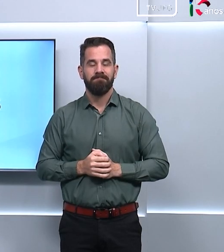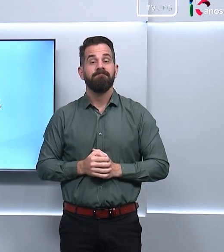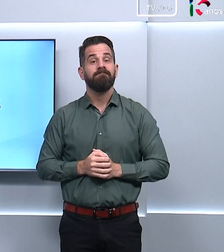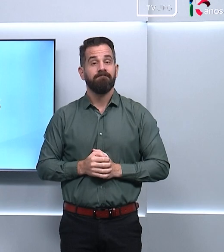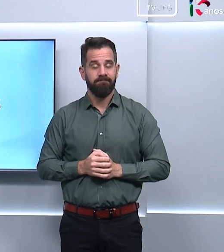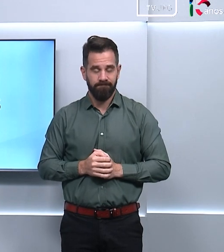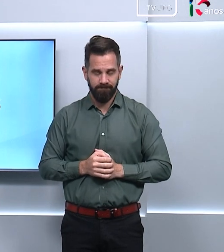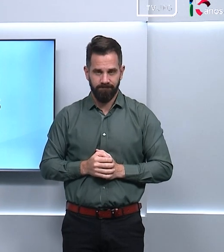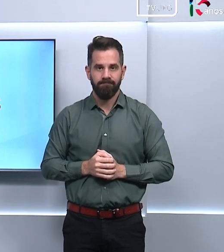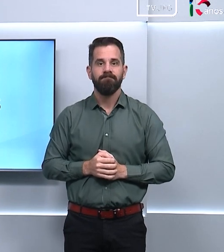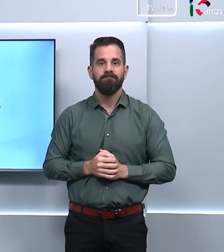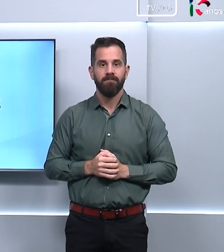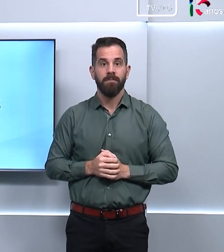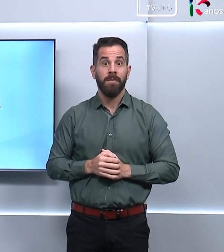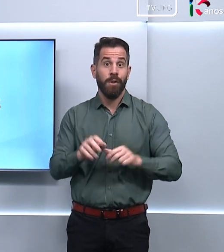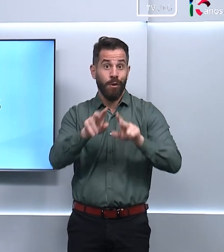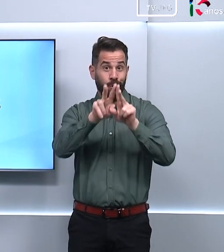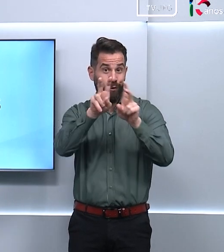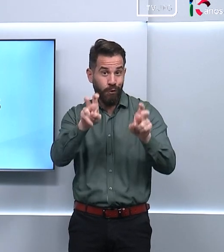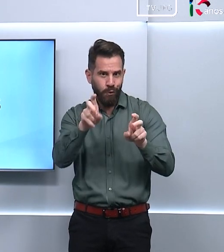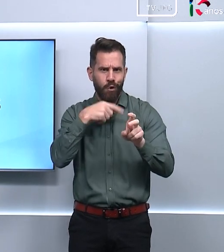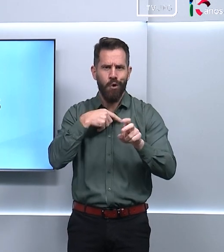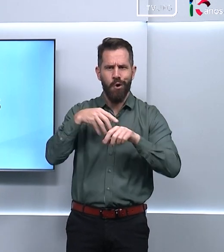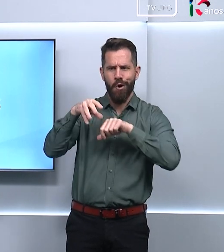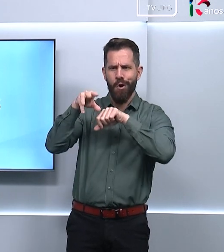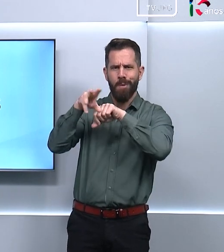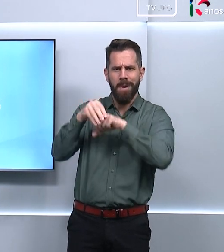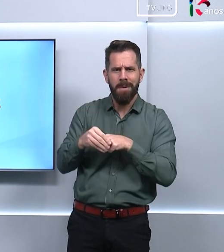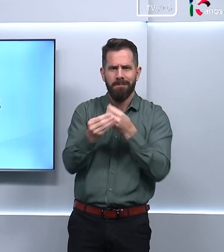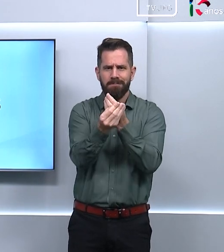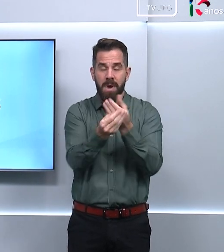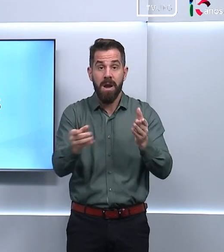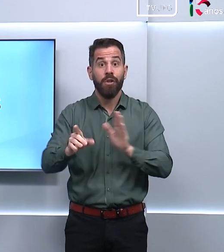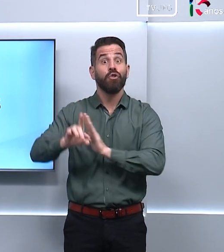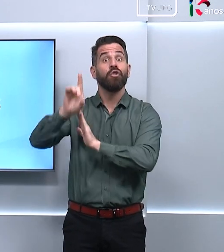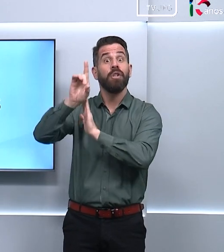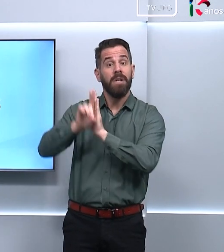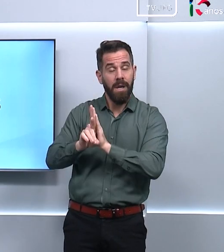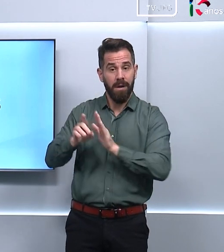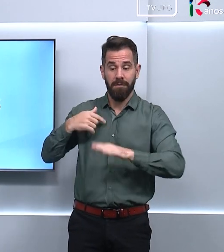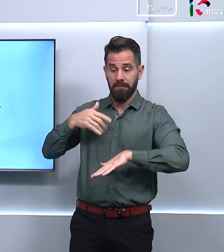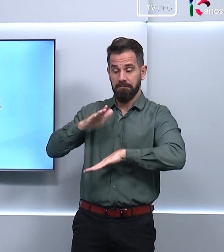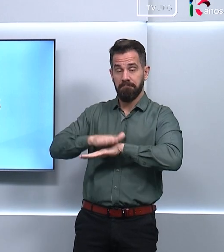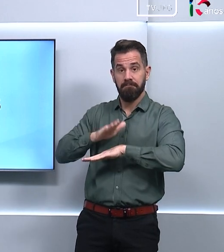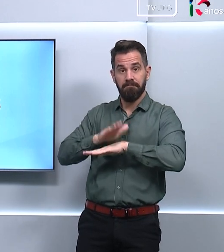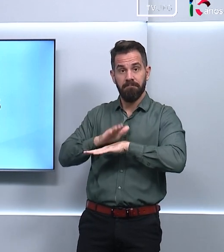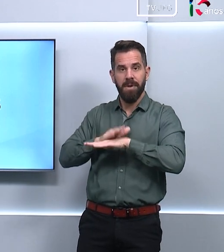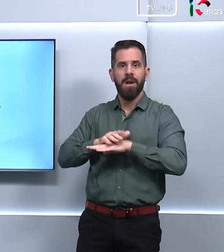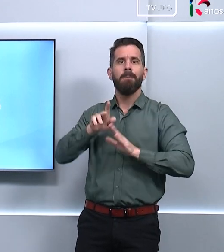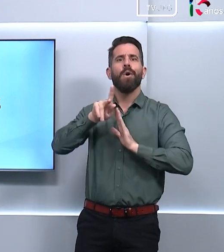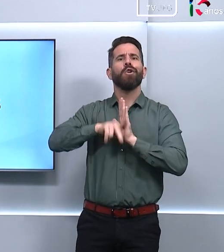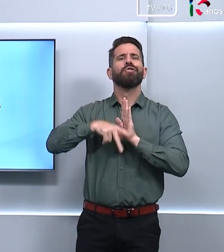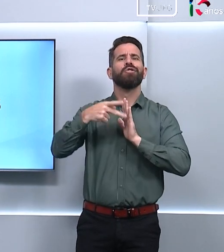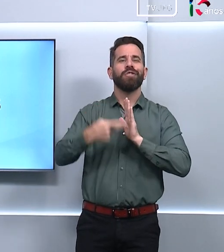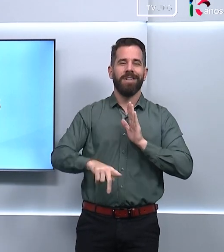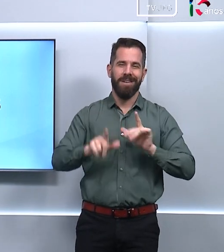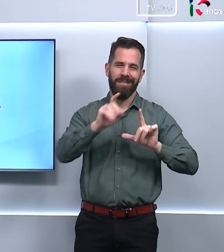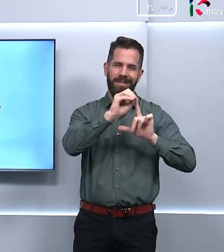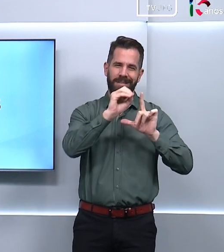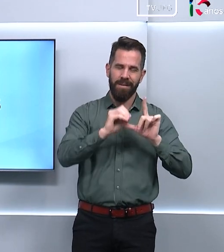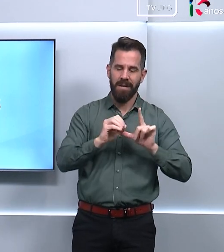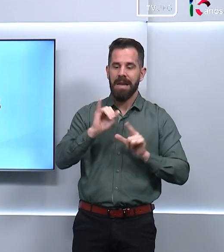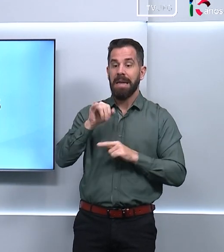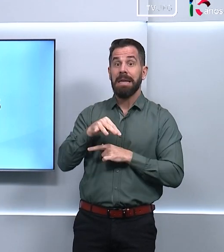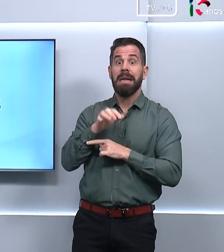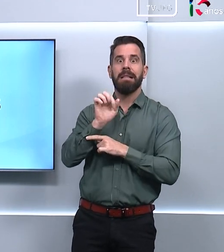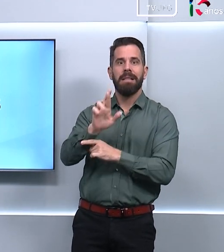E o Conheça Seus Direitos que você acabou de ver é mais uma produção do Intercomunicação, um projeto desenvolvido aqui na TVUFG